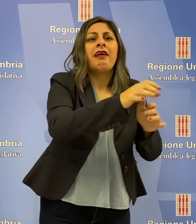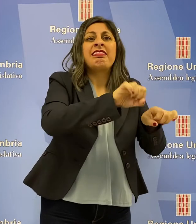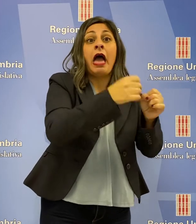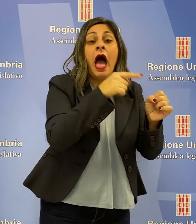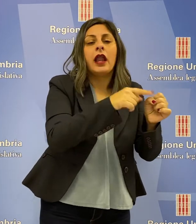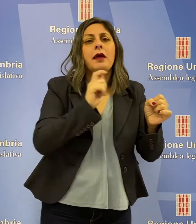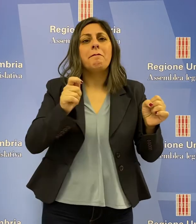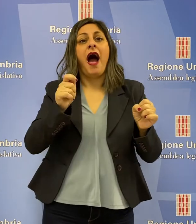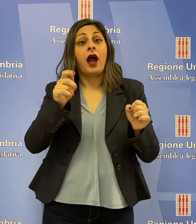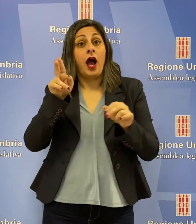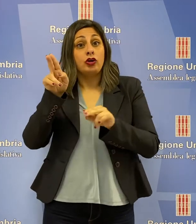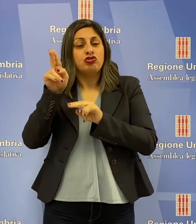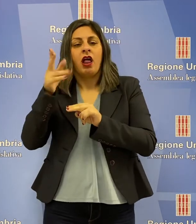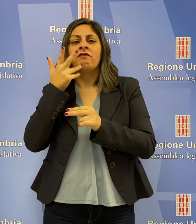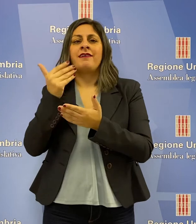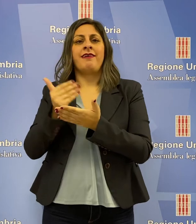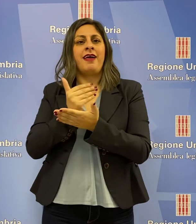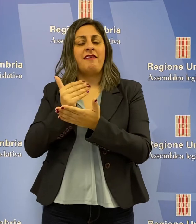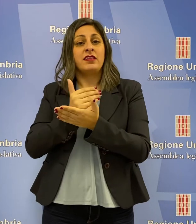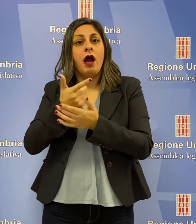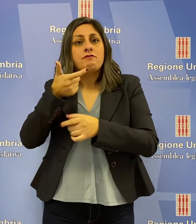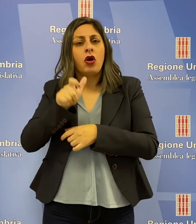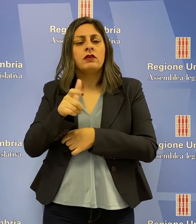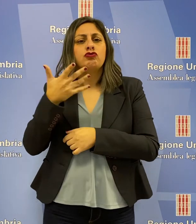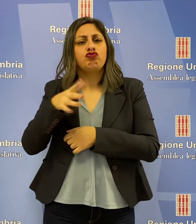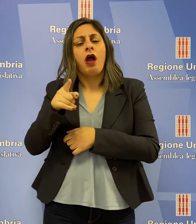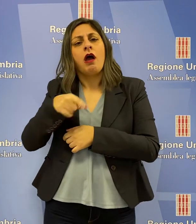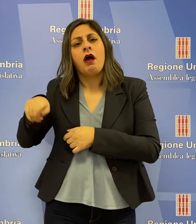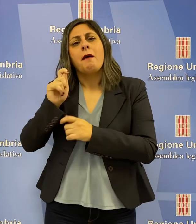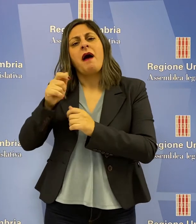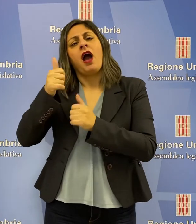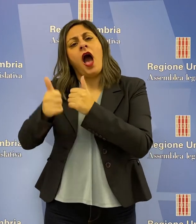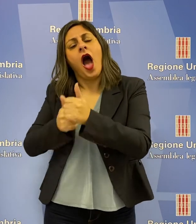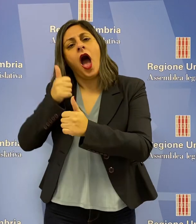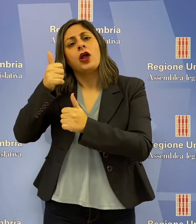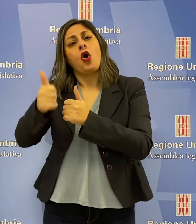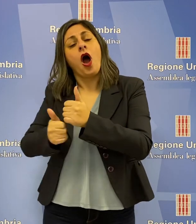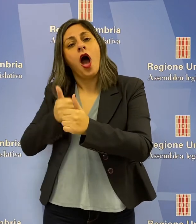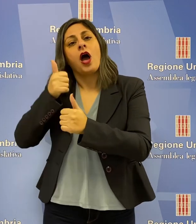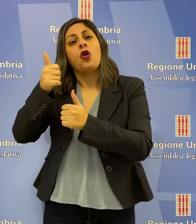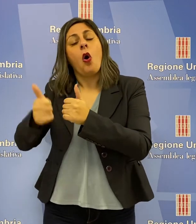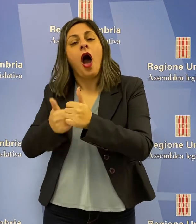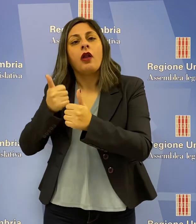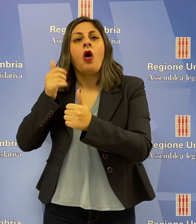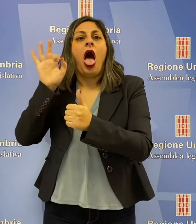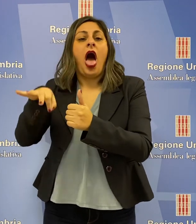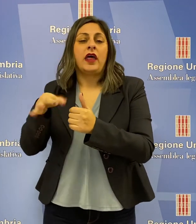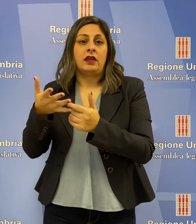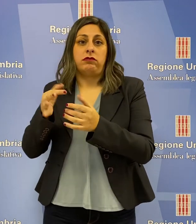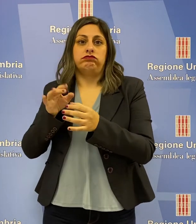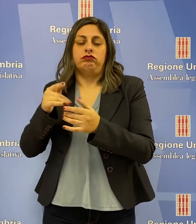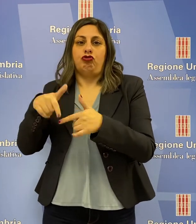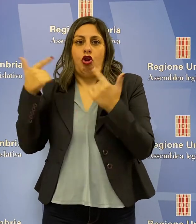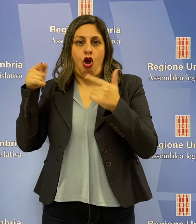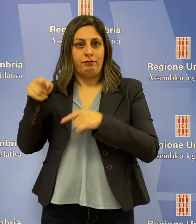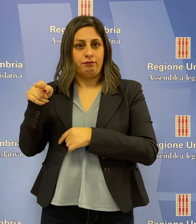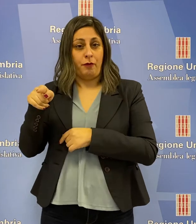dalla specie cinghiale all'agricoltura, che vanno ad aggiungersi ai consueti pagamenti annuali, i che appaiono in una misura irragionevole. L'assessore Roberto